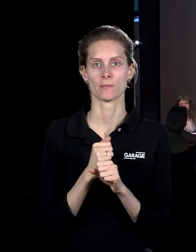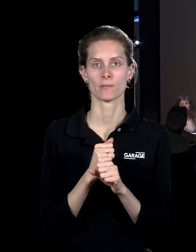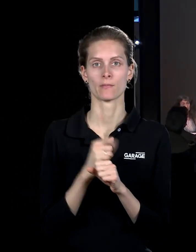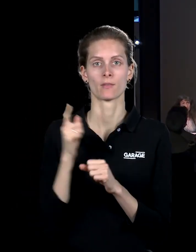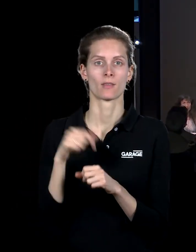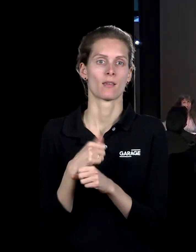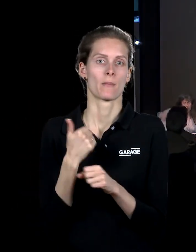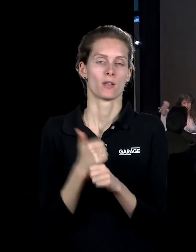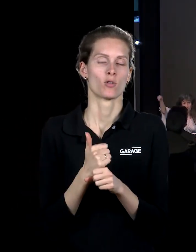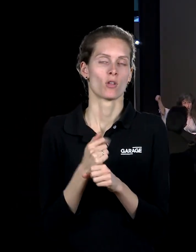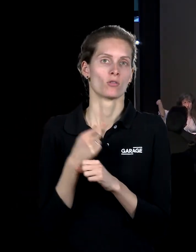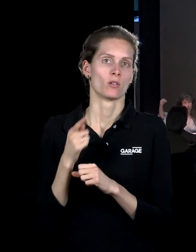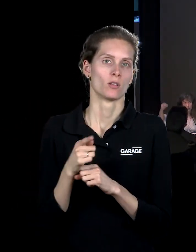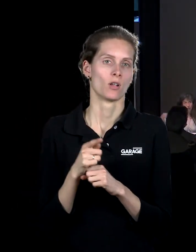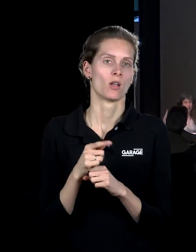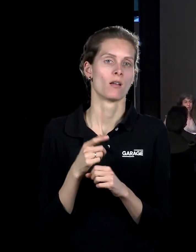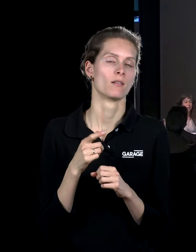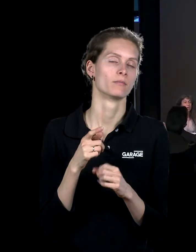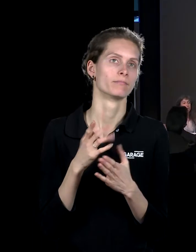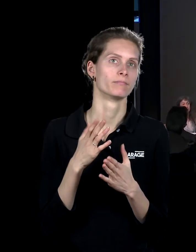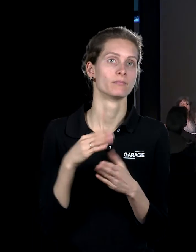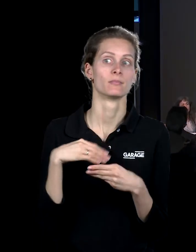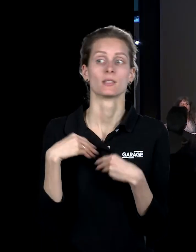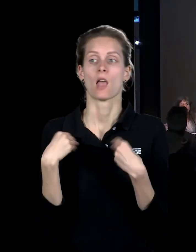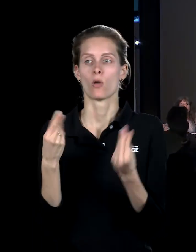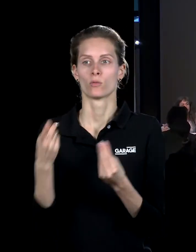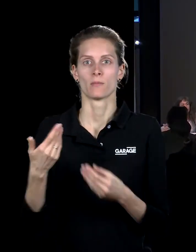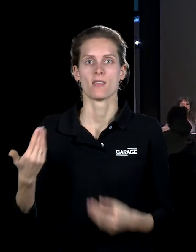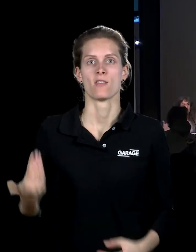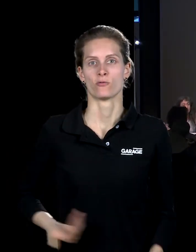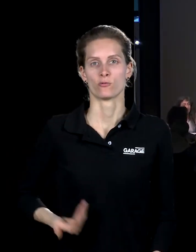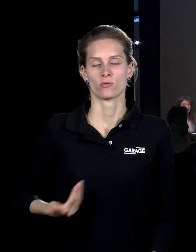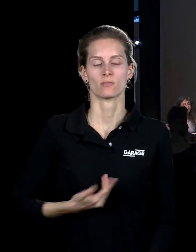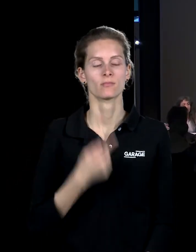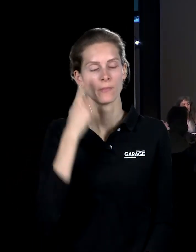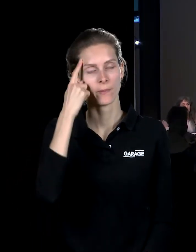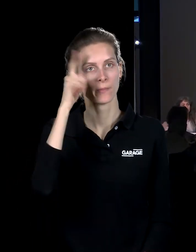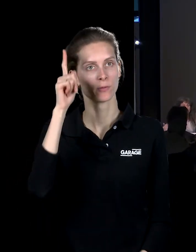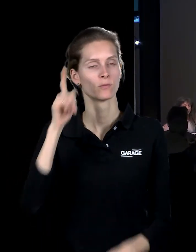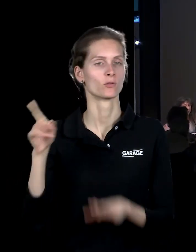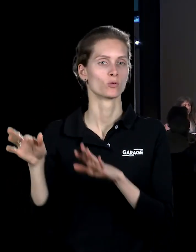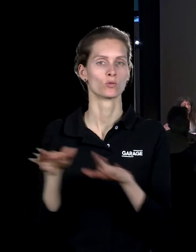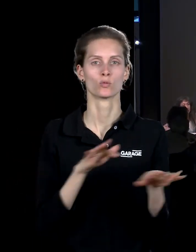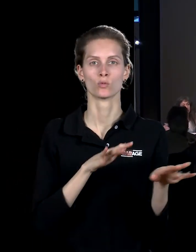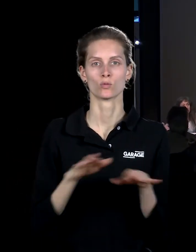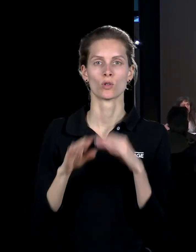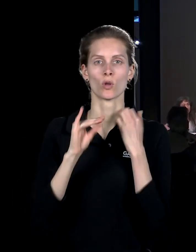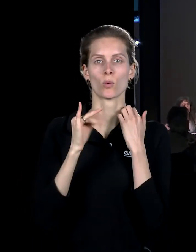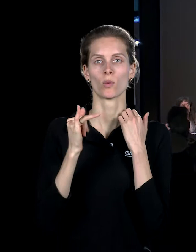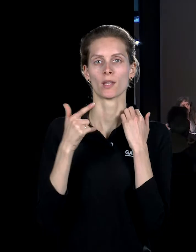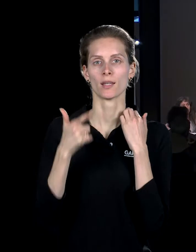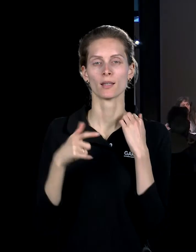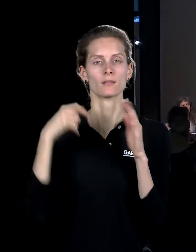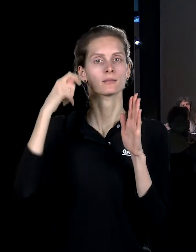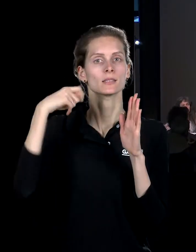обречен быть точкой на заднем плане, они дают ей жизнь, придумывают для нее сюжет. Вот сам Вик снимает